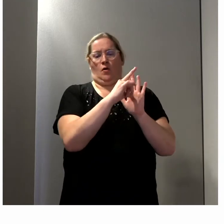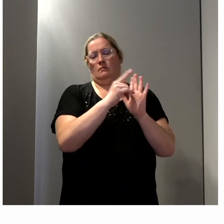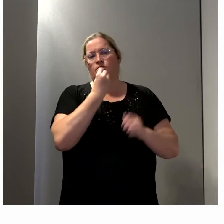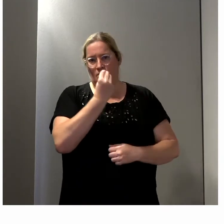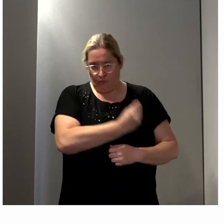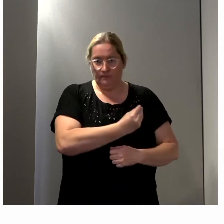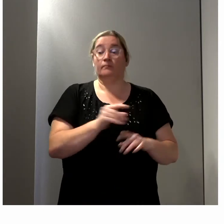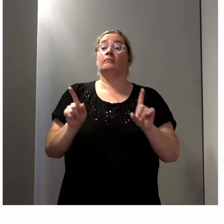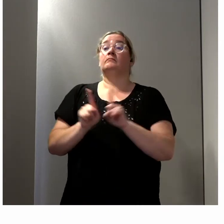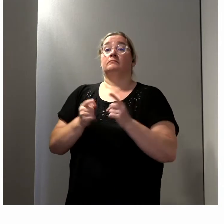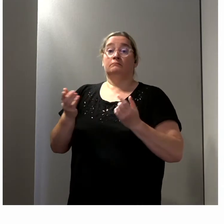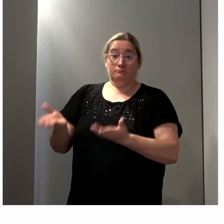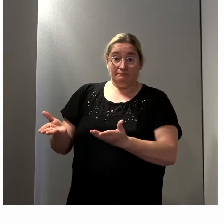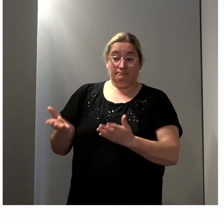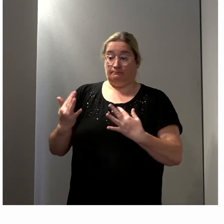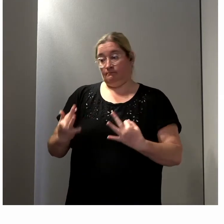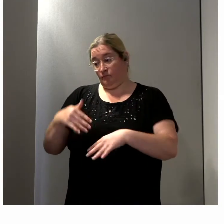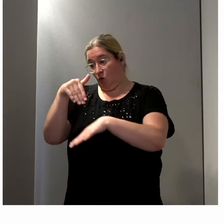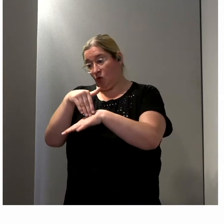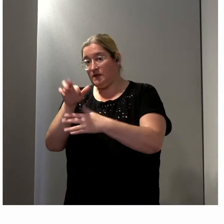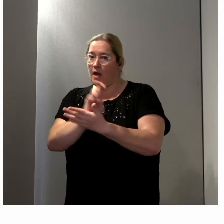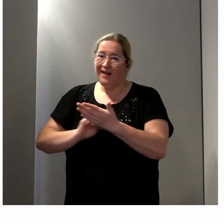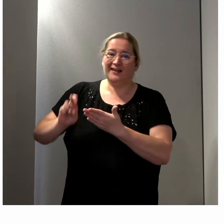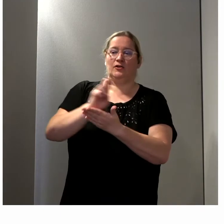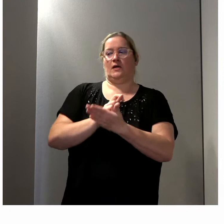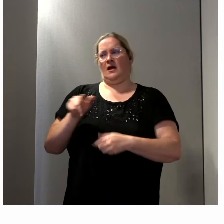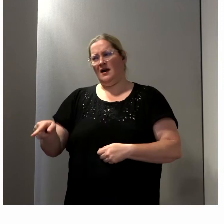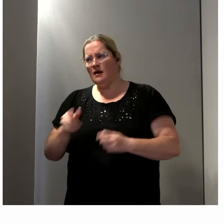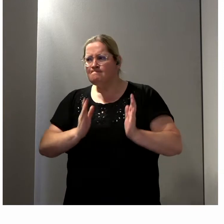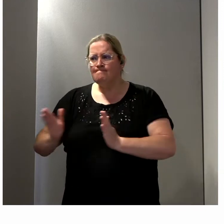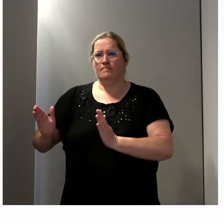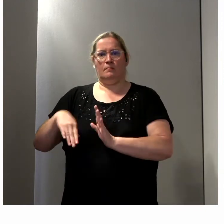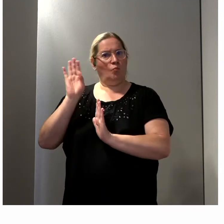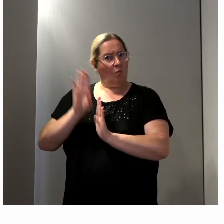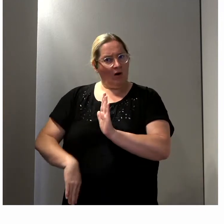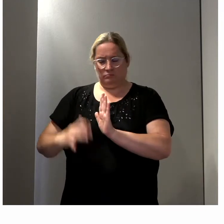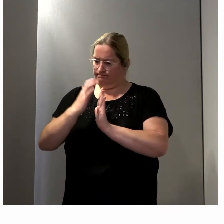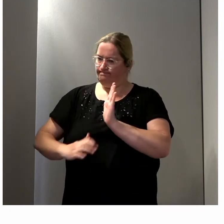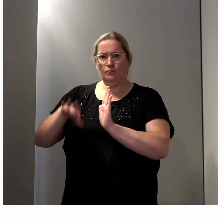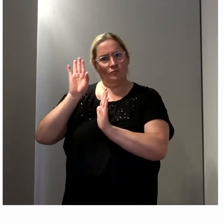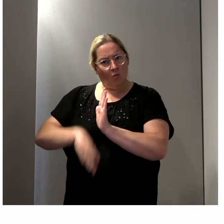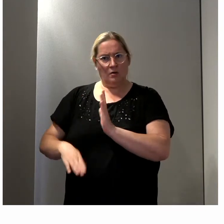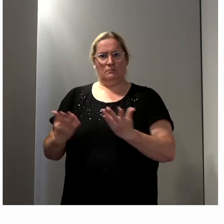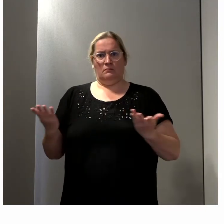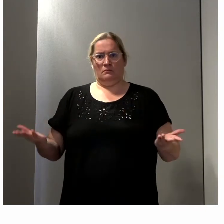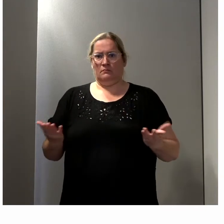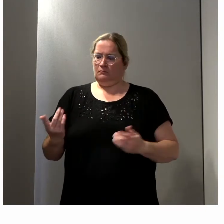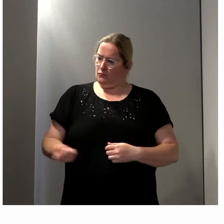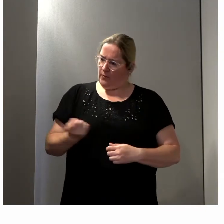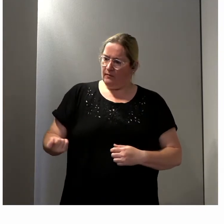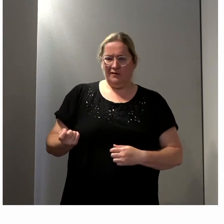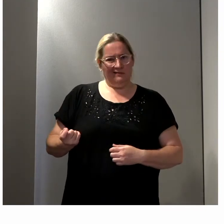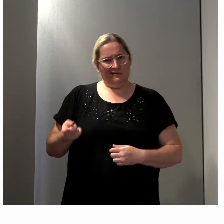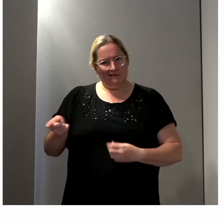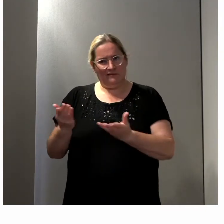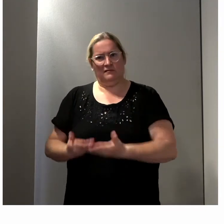au niveau d'un conseil régional, où là, les choses sont moins structurées, alors que nous avons également besoin,